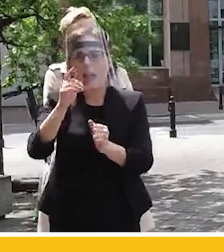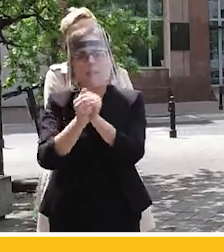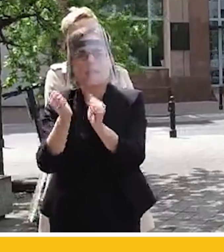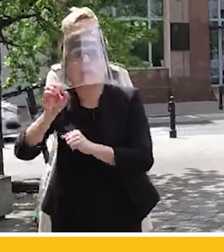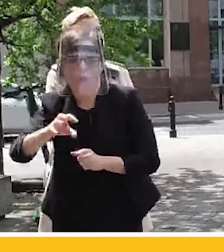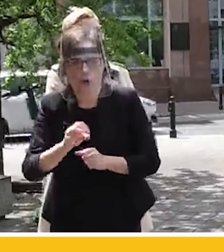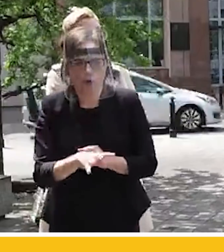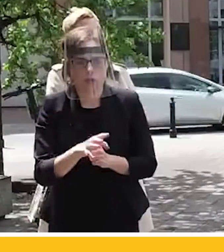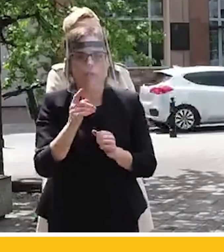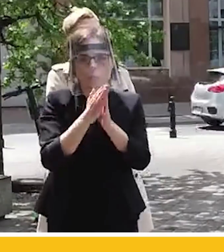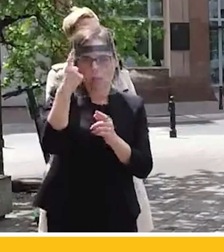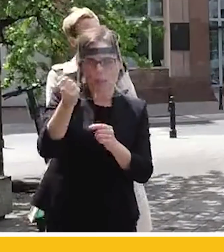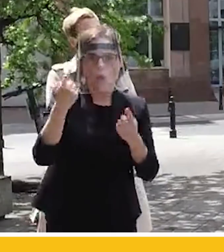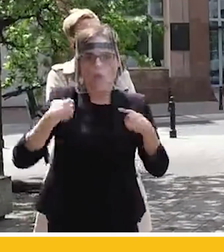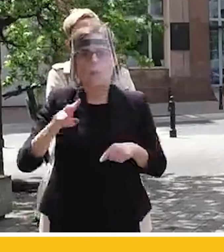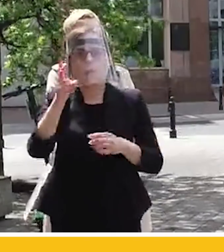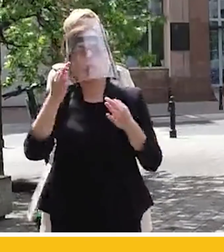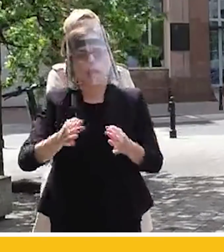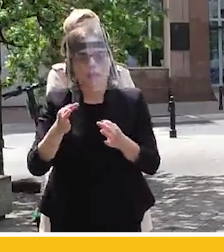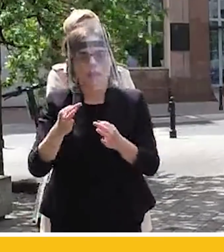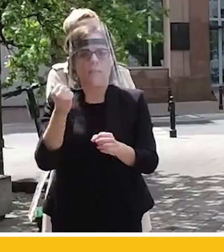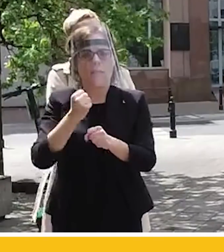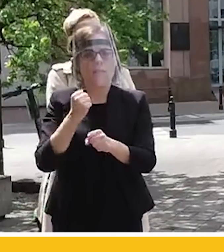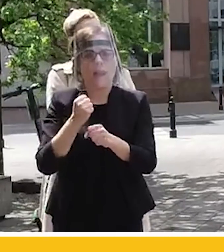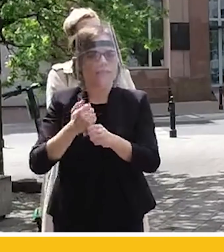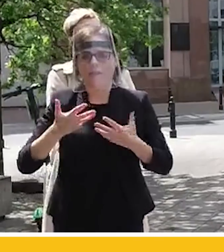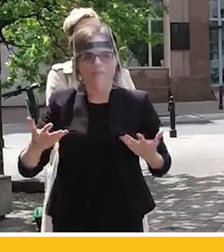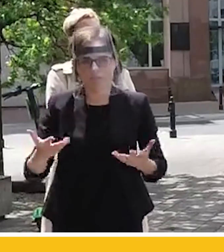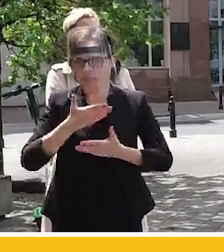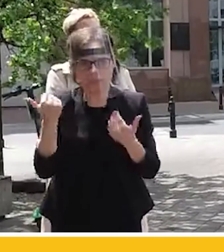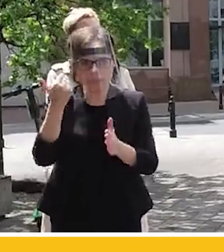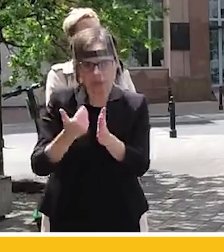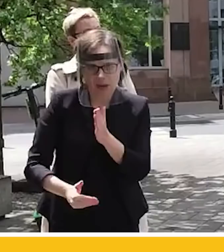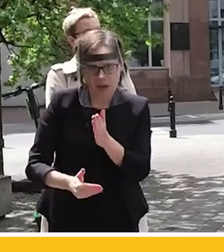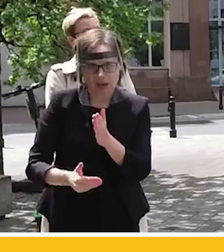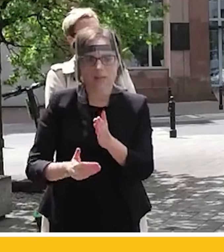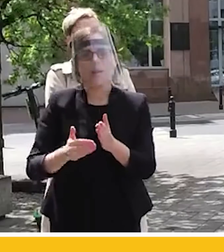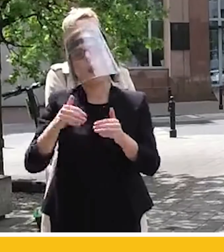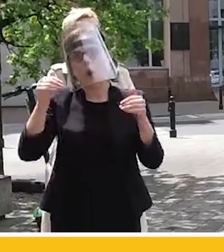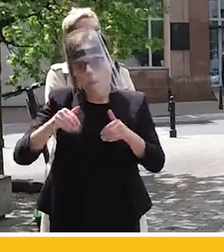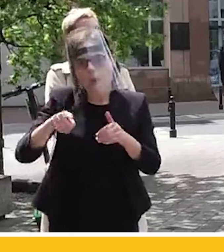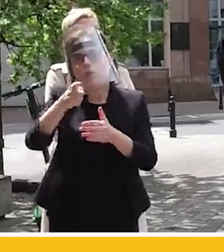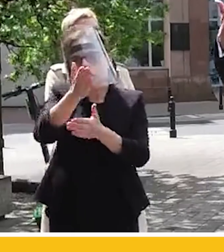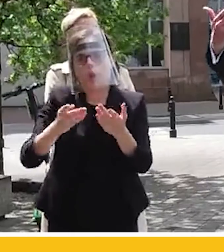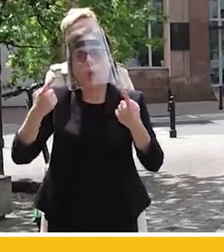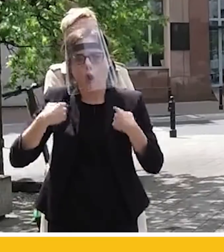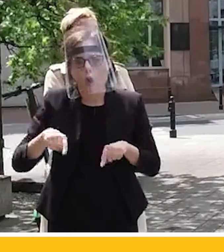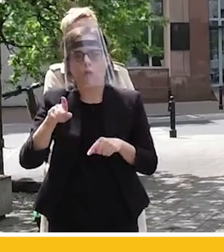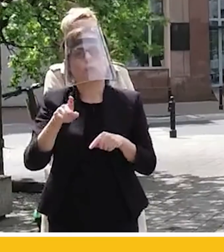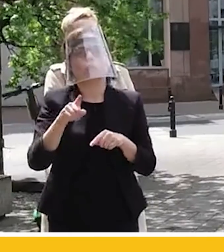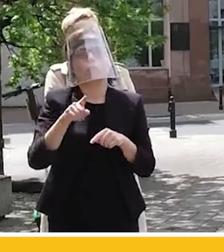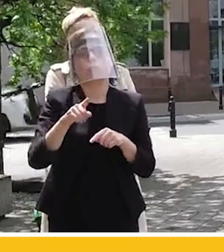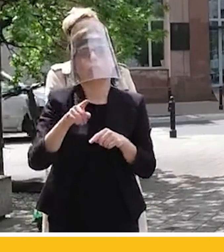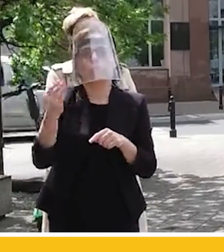że ci, tak jak powiedziałem, którzy dzisiaj stracili pracę z umów o pracę, przechodząc z umów o pracę, być może niektórzy z nich po odprawach